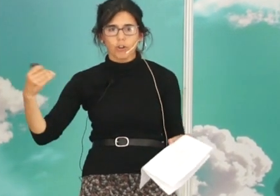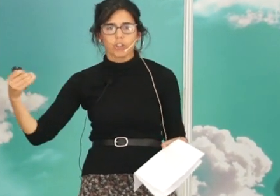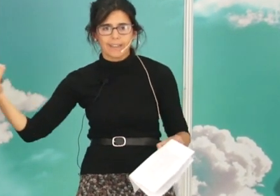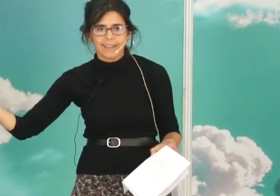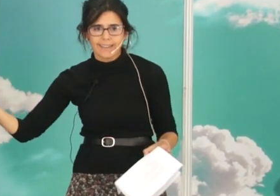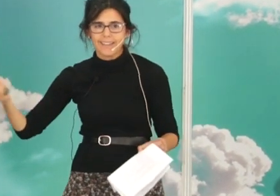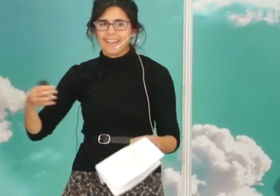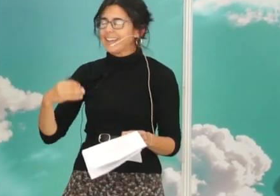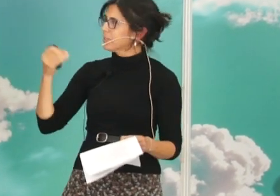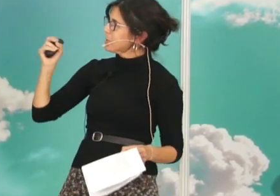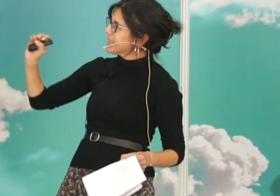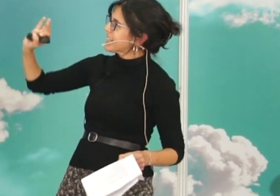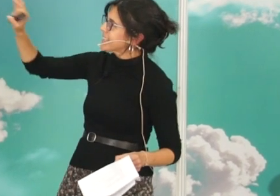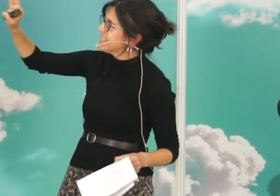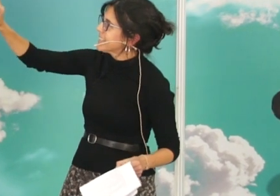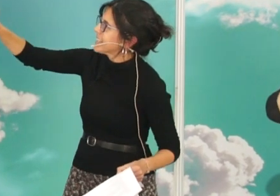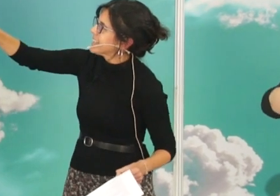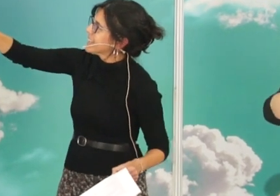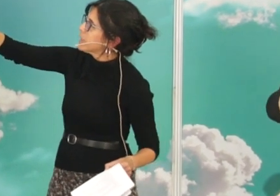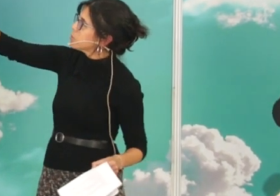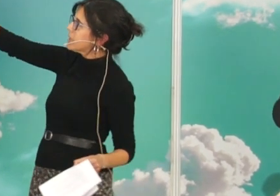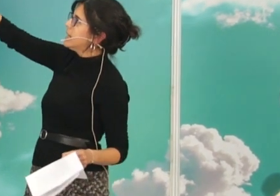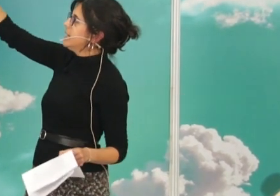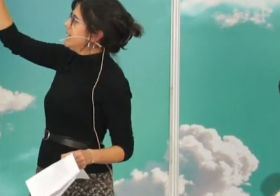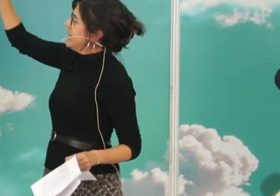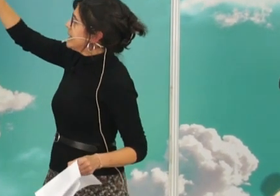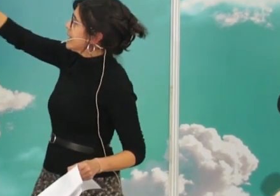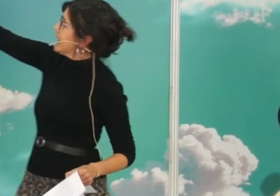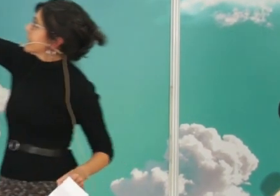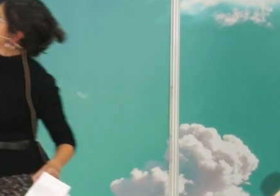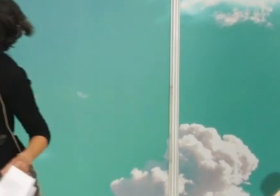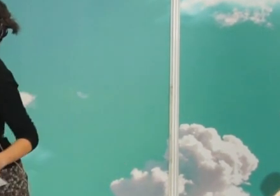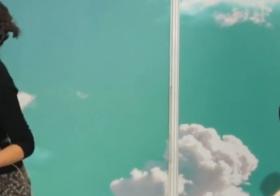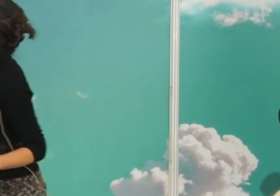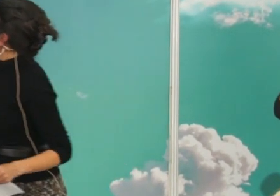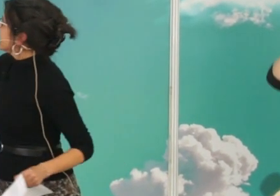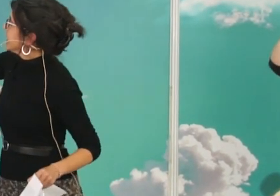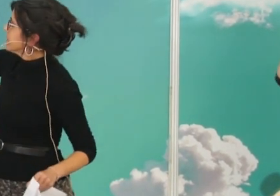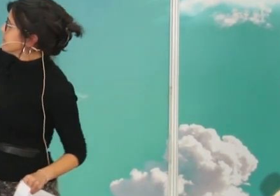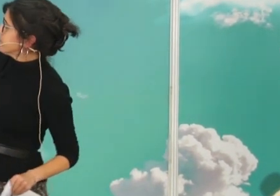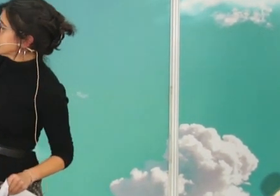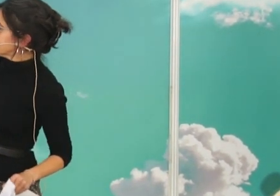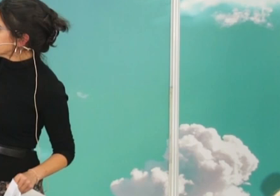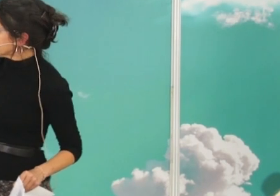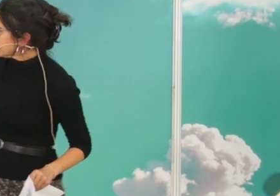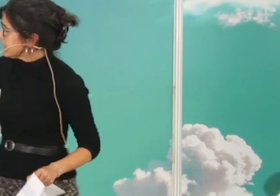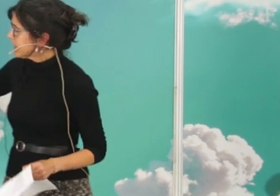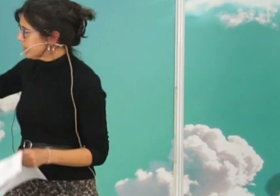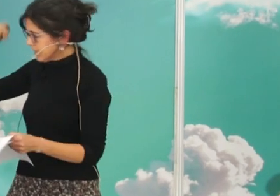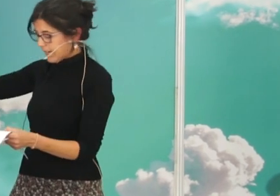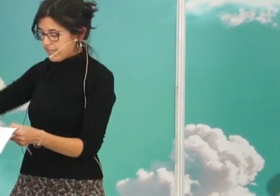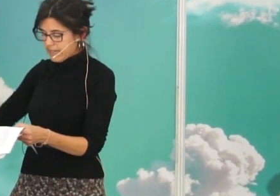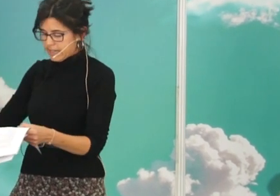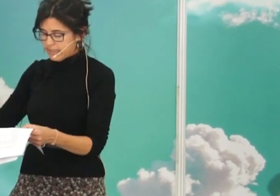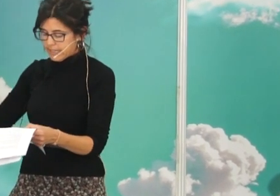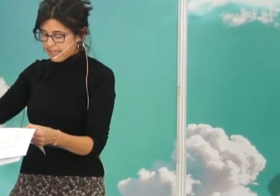voy a orteguear, era utilizar la técnica que él usaba y aquí, aquí está en Buenos Aires